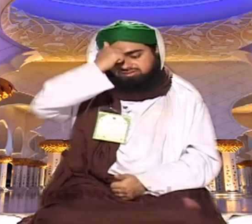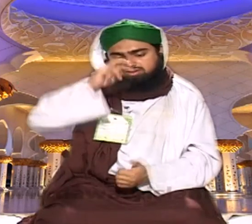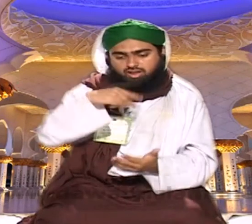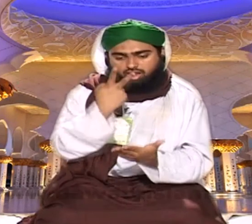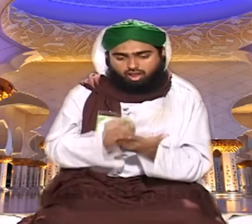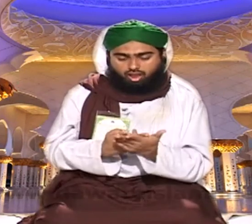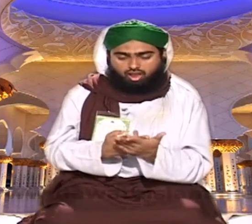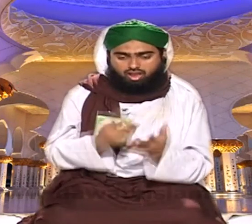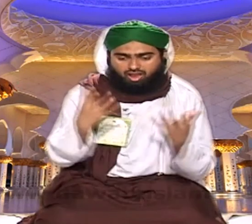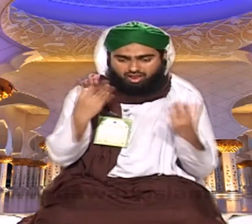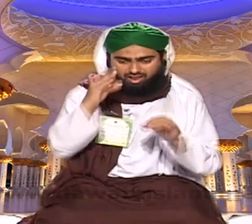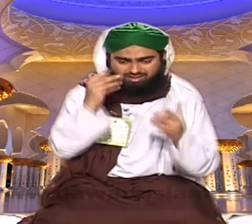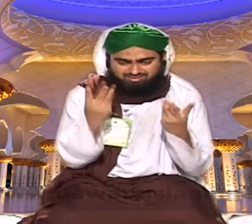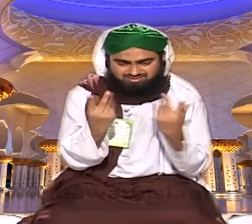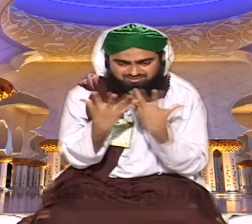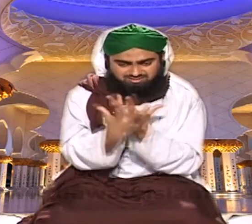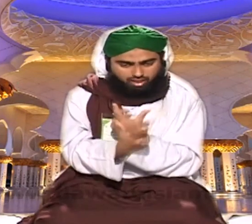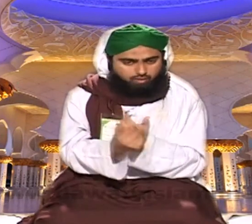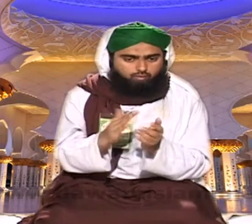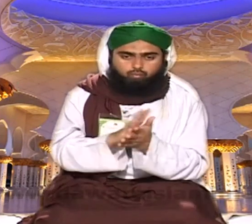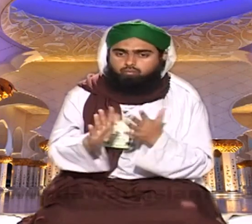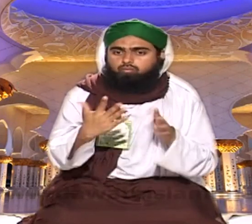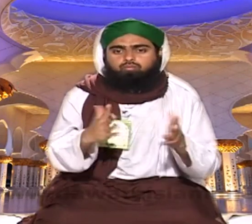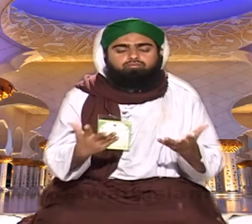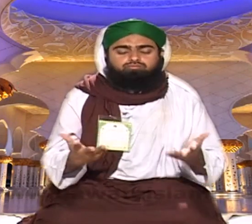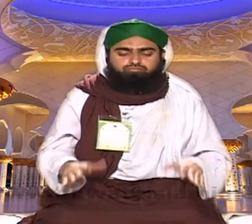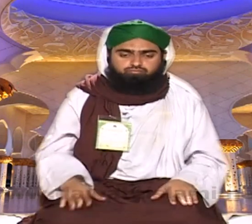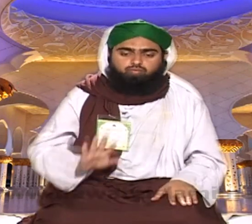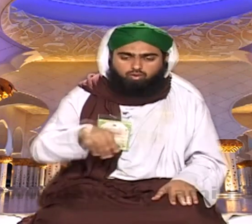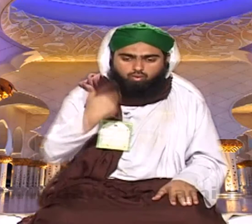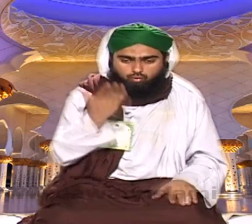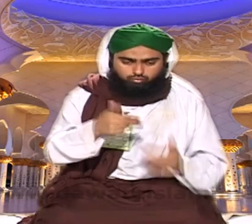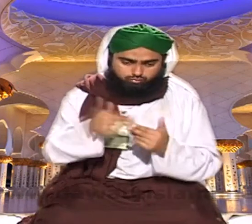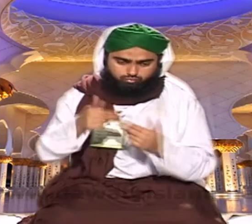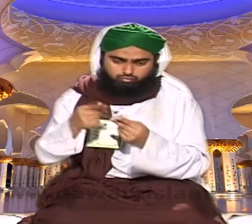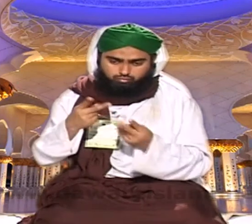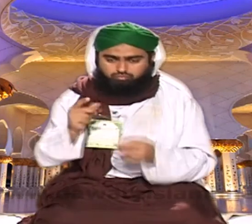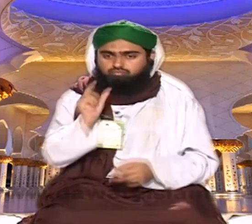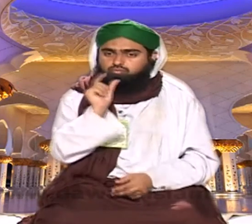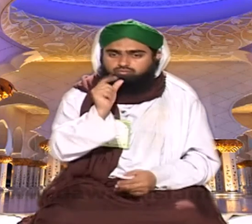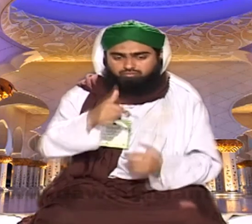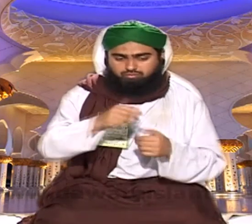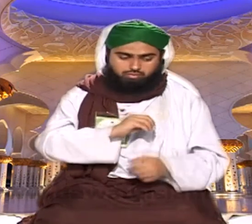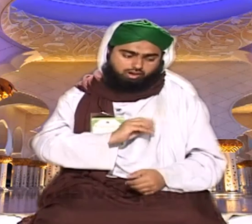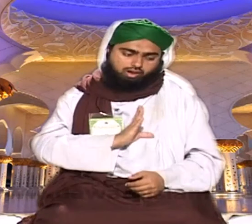اور بھی کافی میں نے آسان آسان اور آت بتایا تھے لیکن معلوم ہوتا ہے کہ یہ آسان سریمتا اس لئے یاد رہ گیا